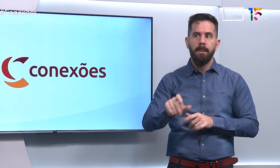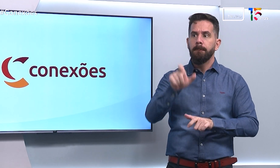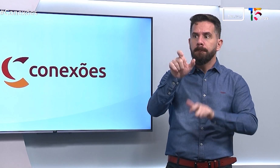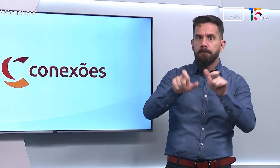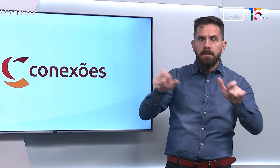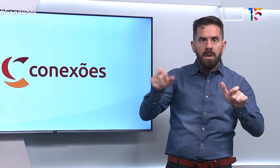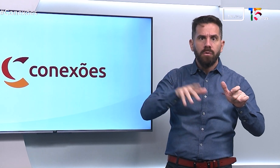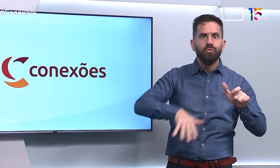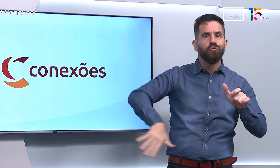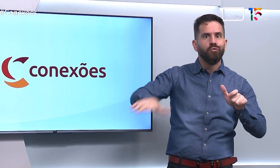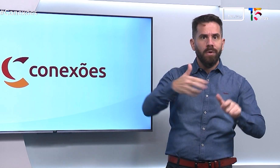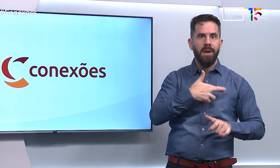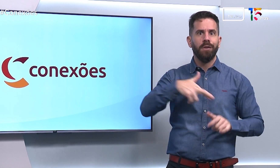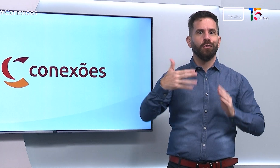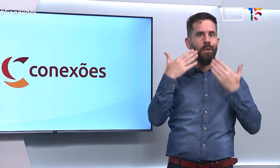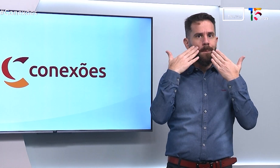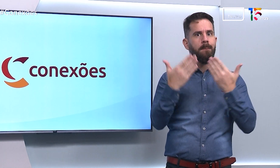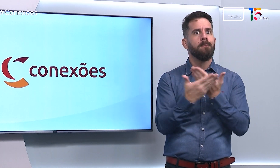Bom,